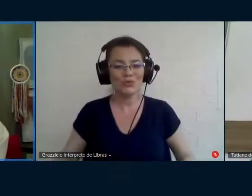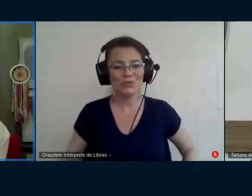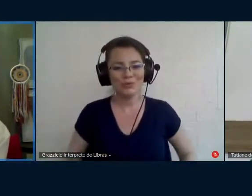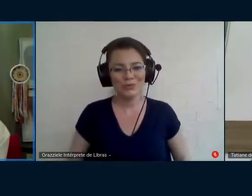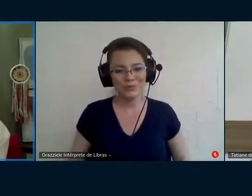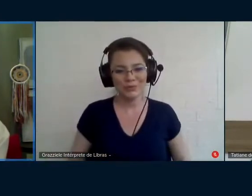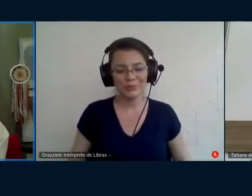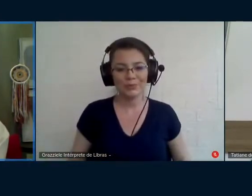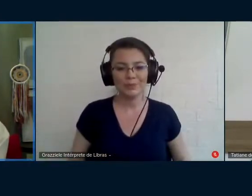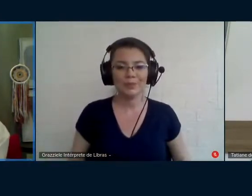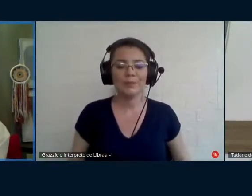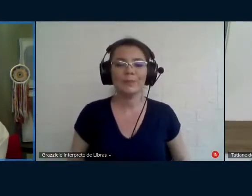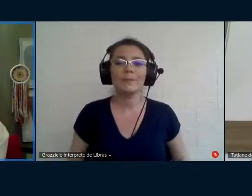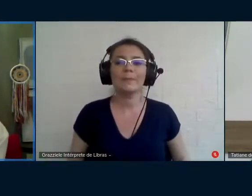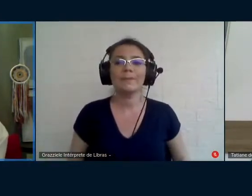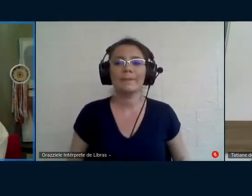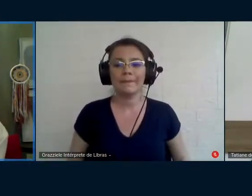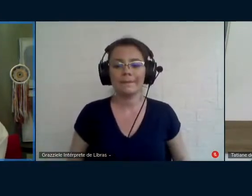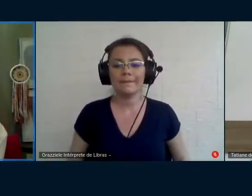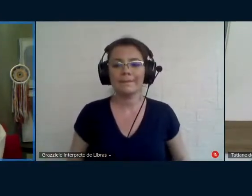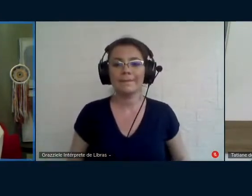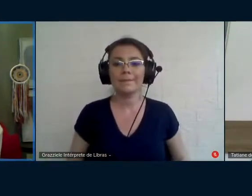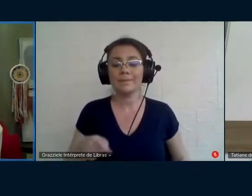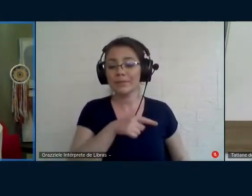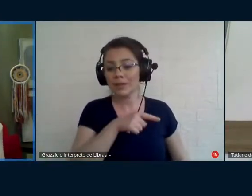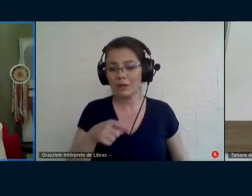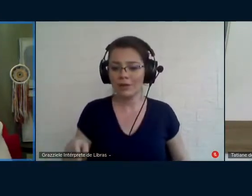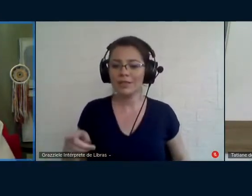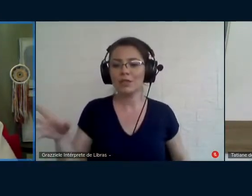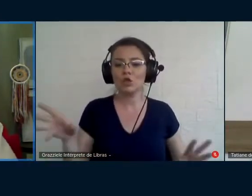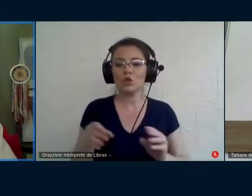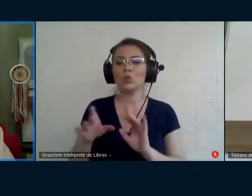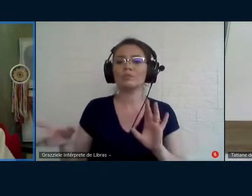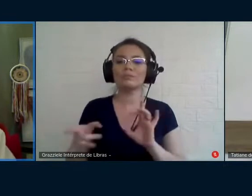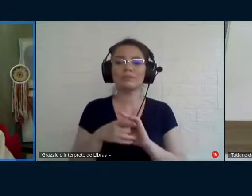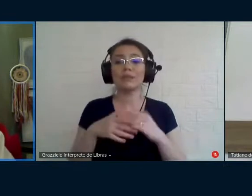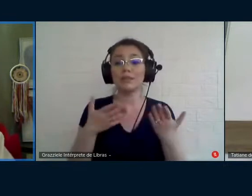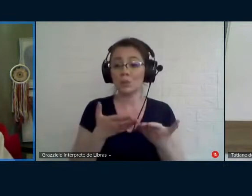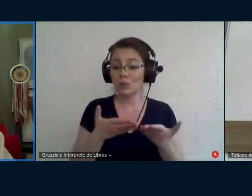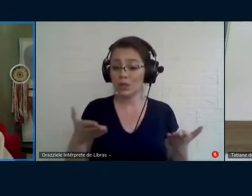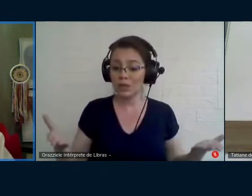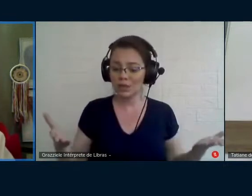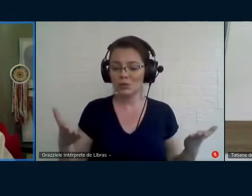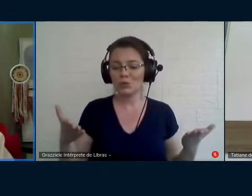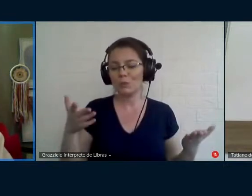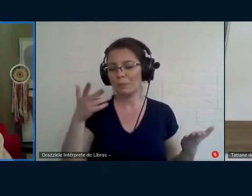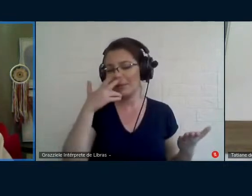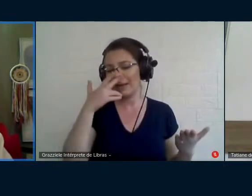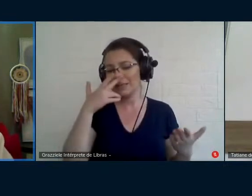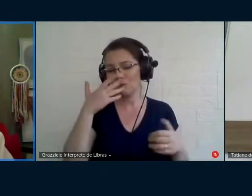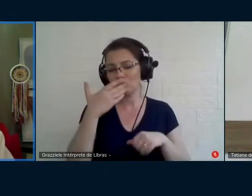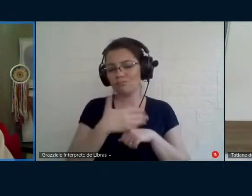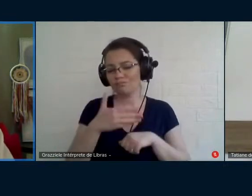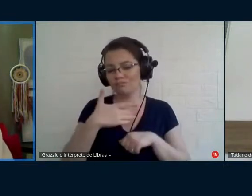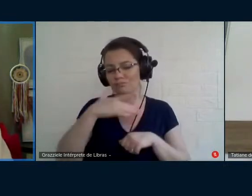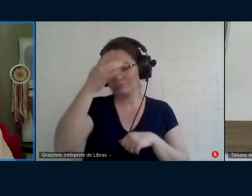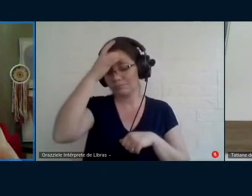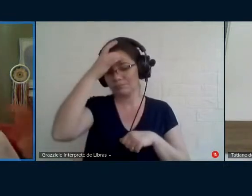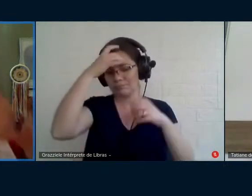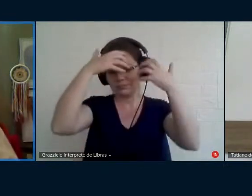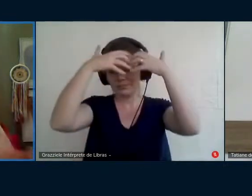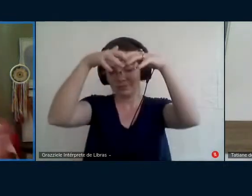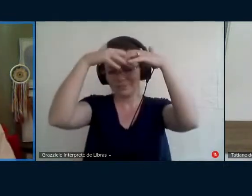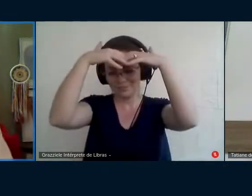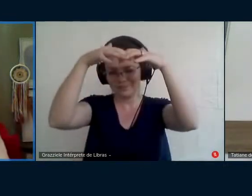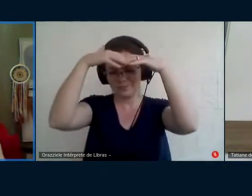conclusão que você faz, sabe, no final do texto, Tati? Isso é um exercício de pensamento tão difícil porque no